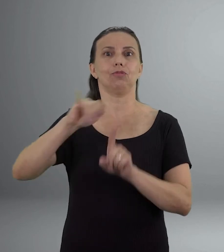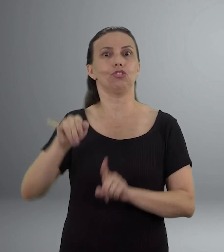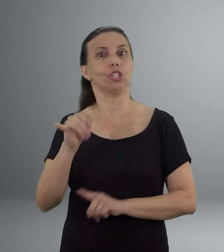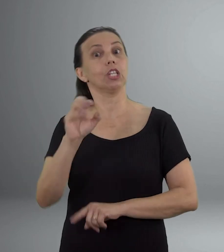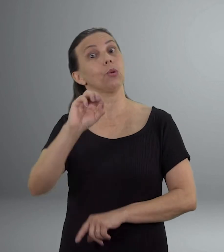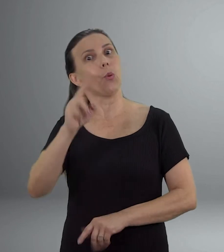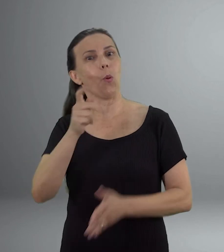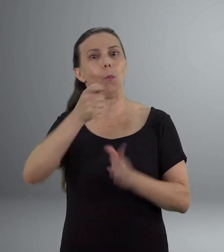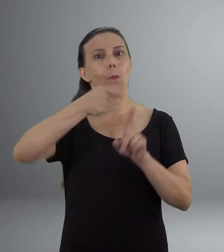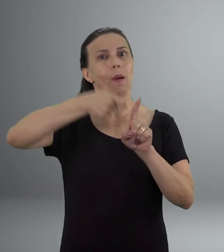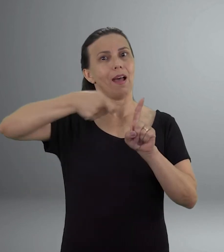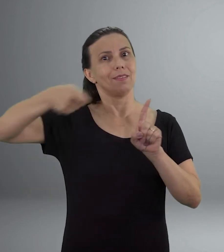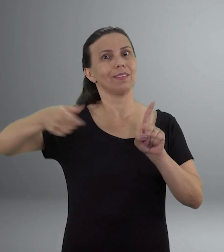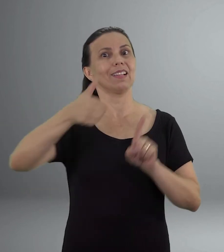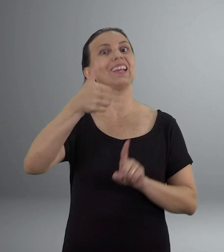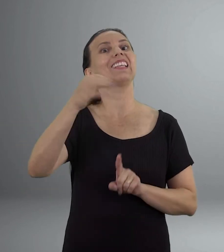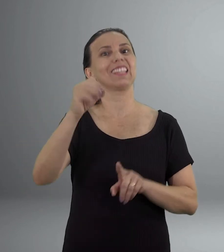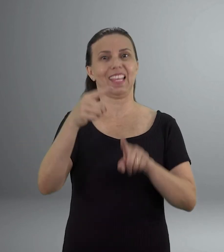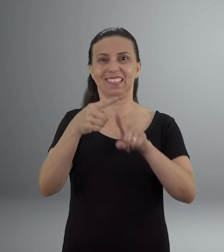parcelar em até 10 vezes.